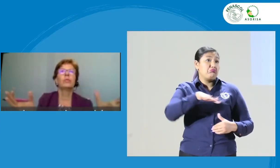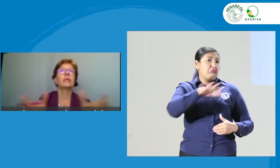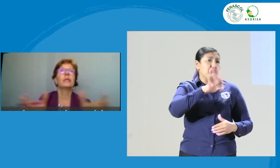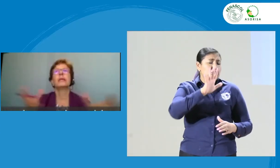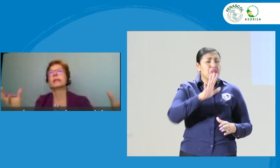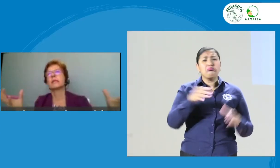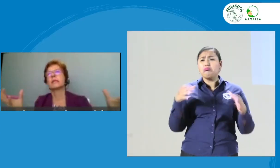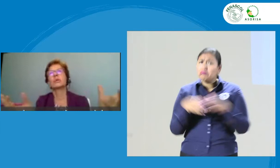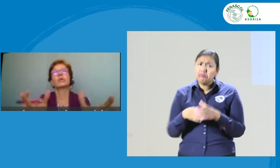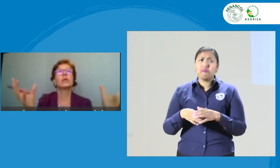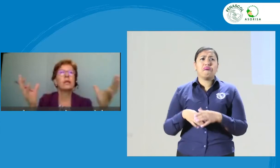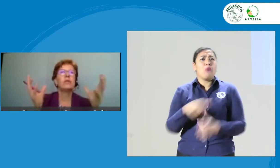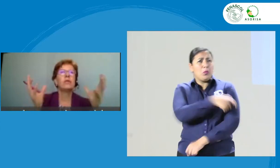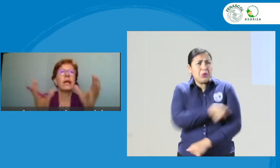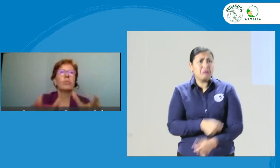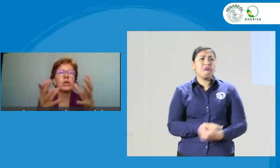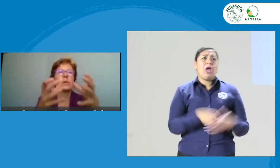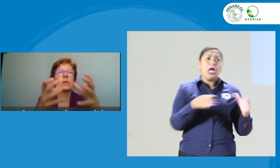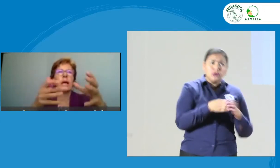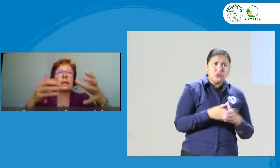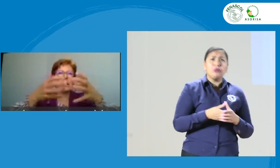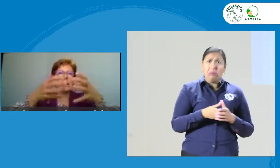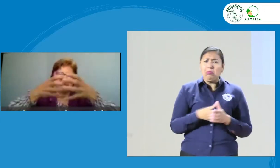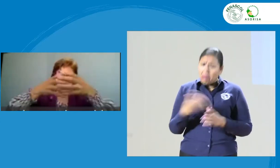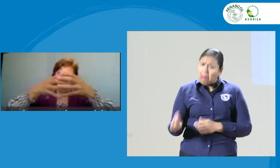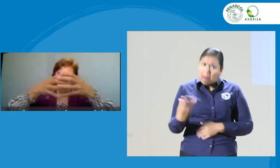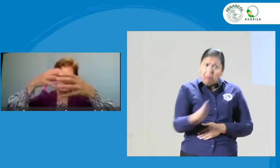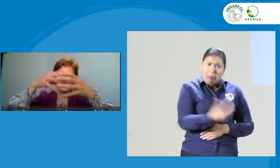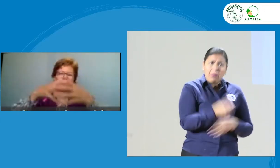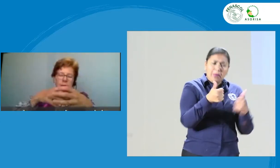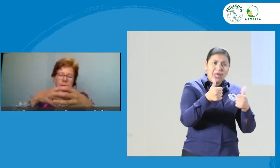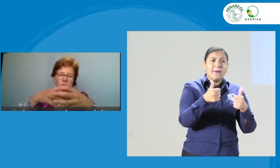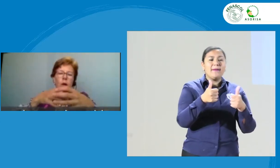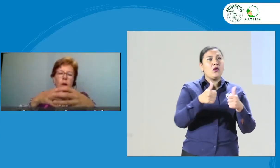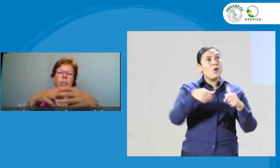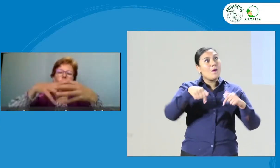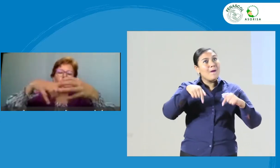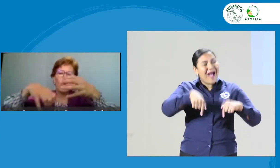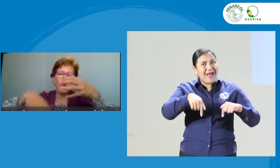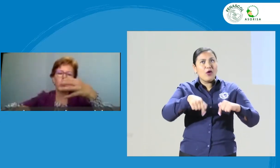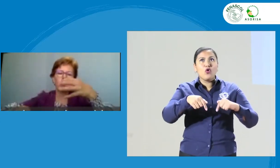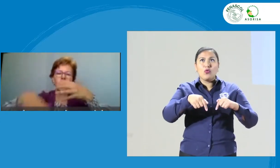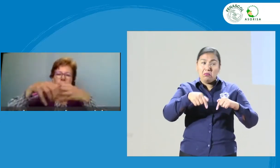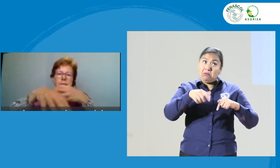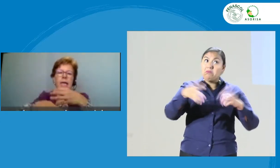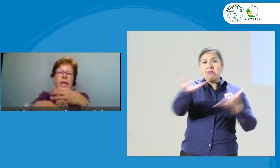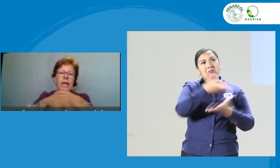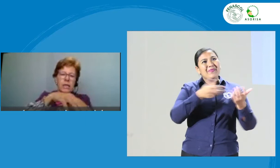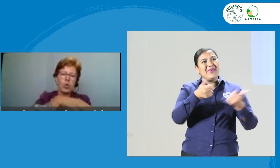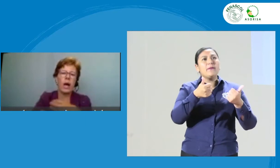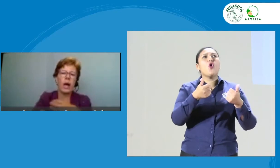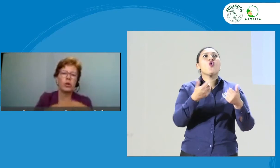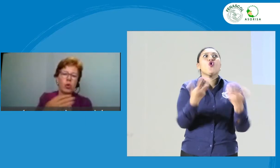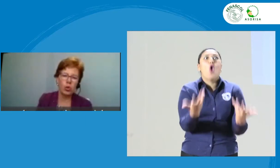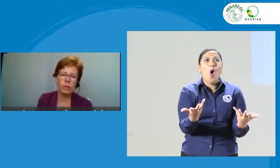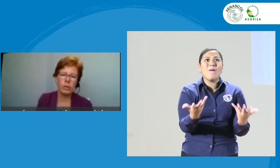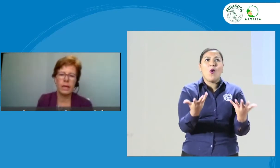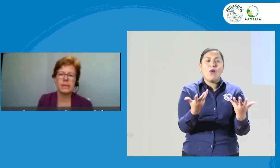que sean los grupos, los comités, las asociaciones, definamos aquí en el centro, pero ¿cómo vamos a hacer llegar eso